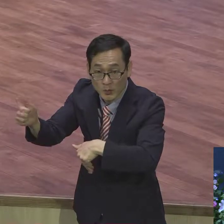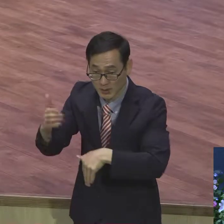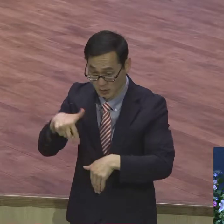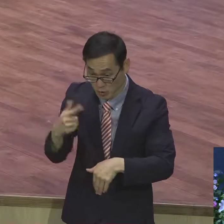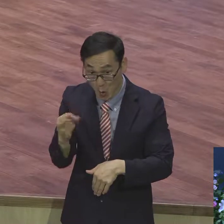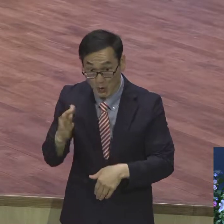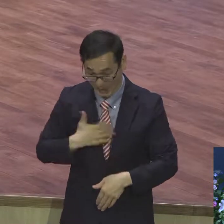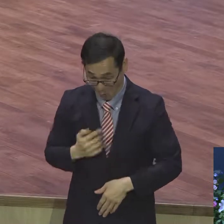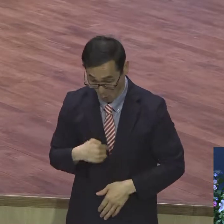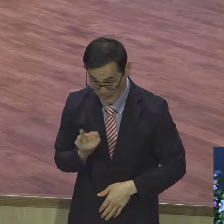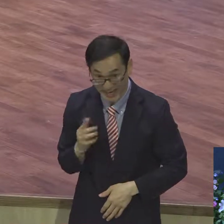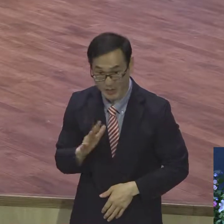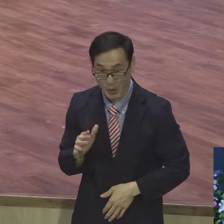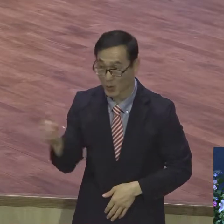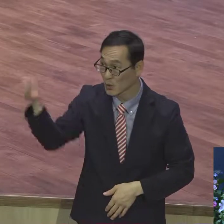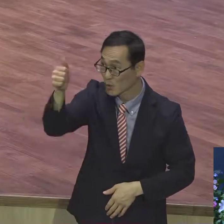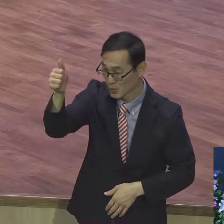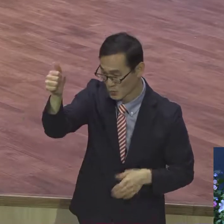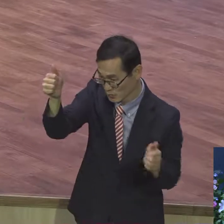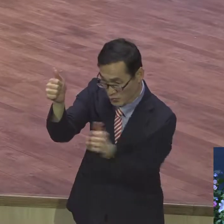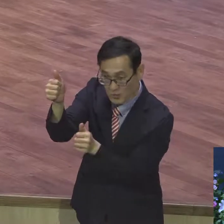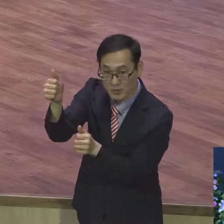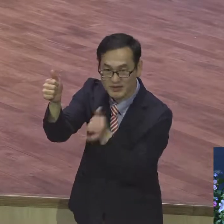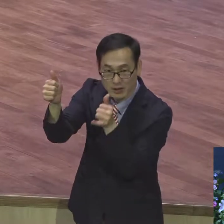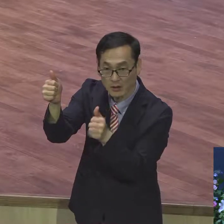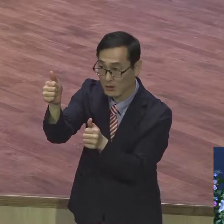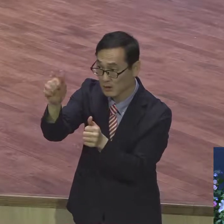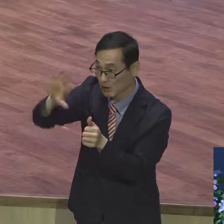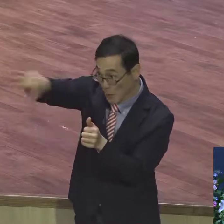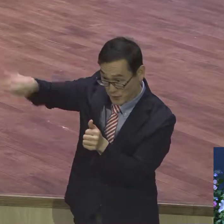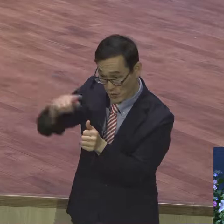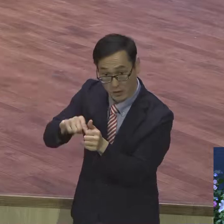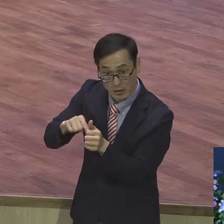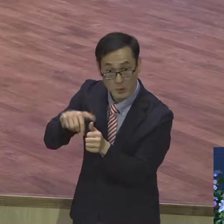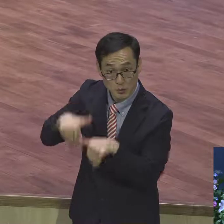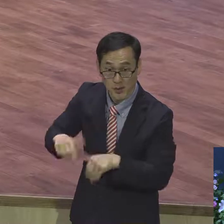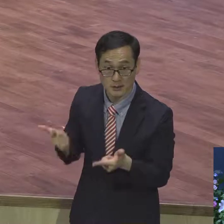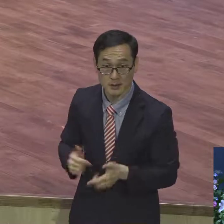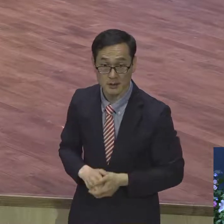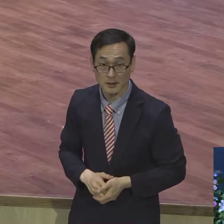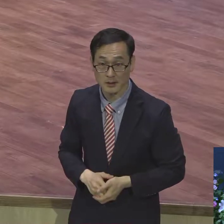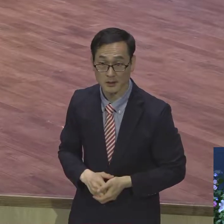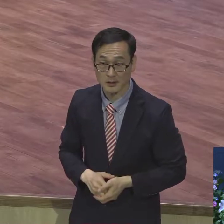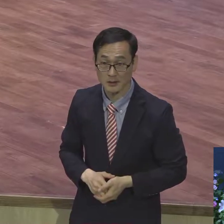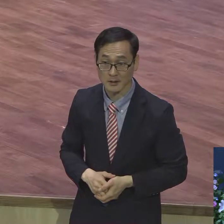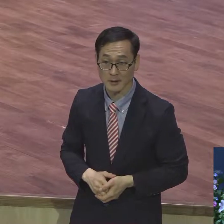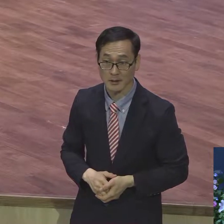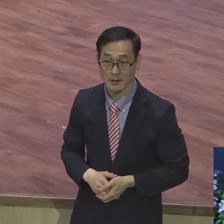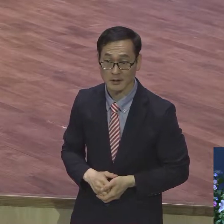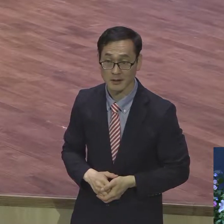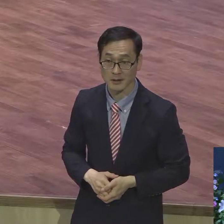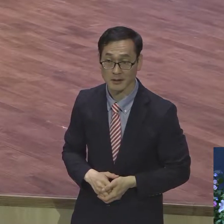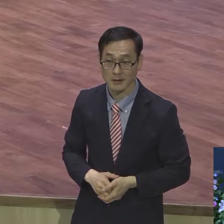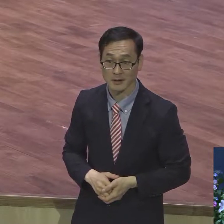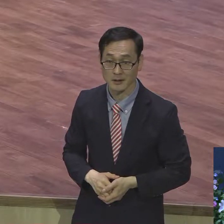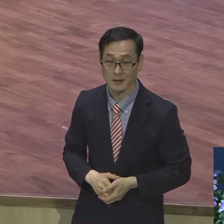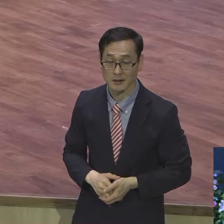않아요. 누구 누구의 종 이렇게 말해요. 누구누구의 종 그렇게 표현하지요. 그래서 바울은 서신서를 쓰면서